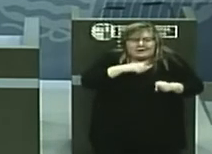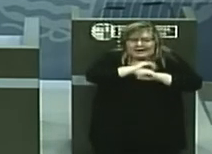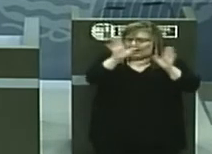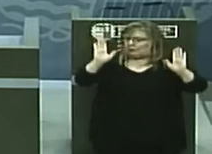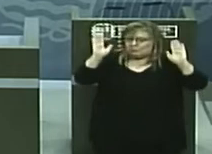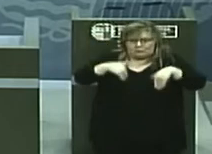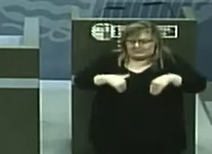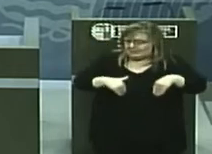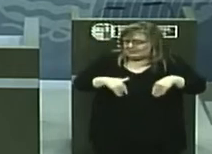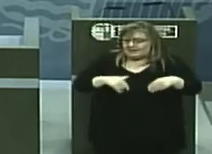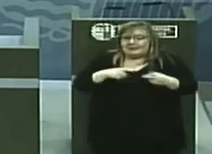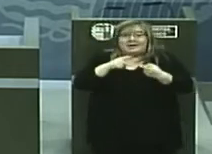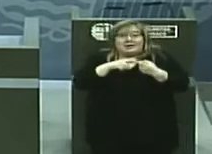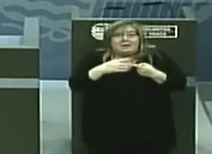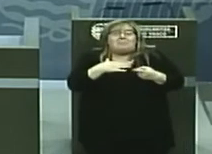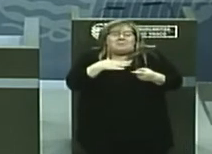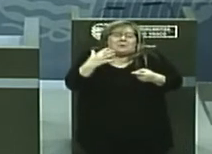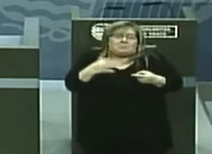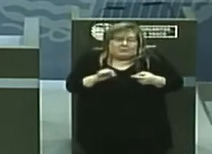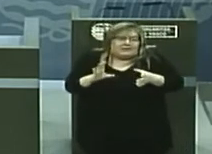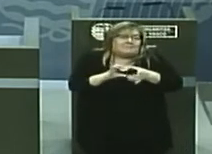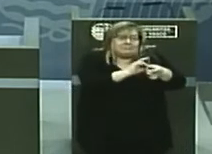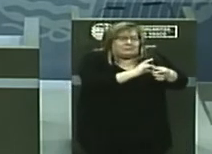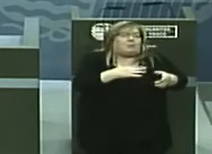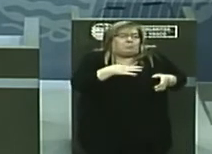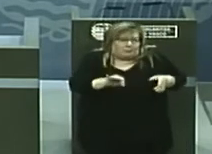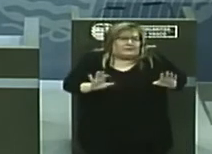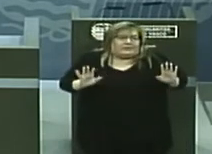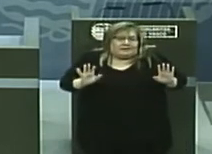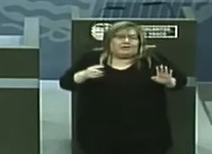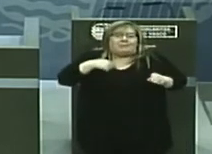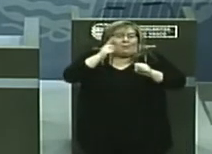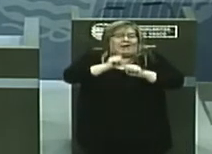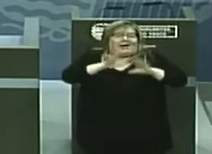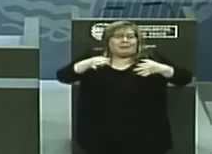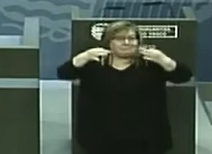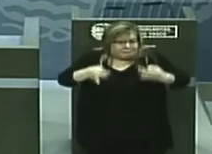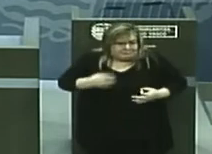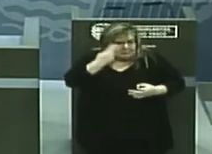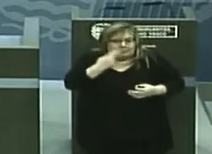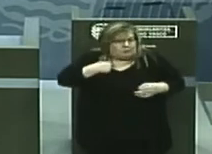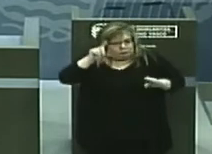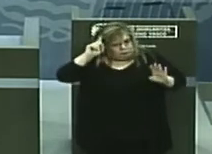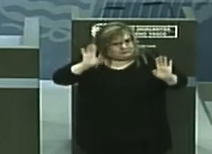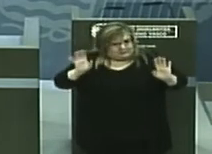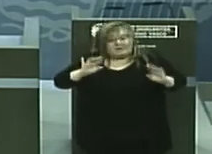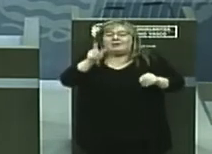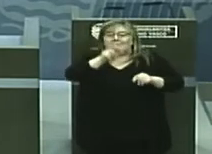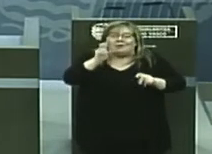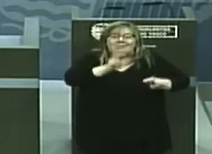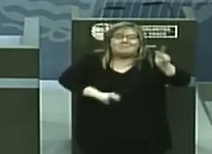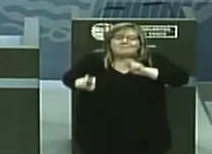creemos que pudiera tenerla. Pero es algo, es una hipótesis que ahora mismo hay personas buscando